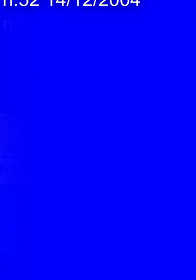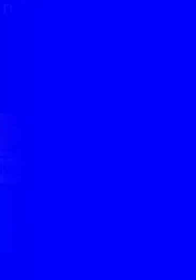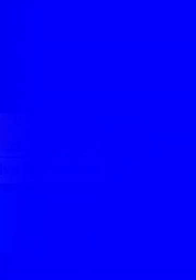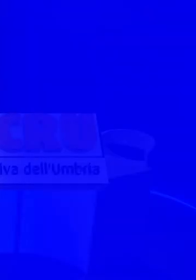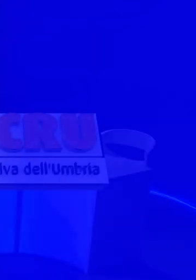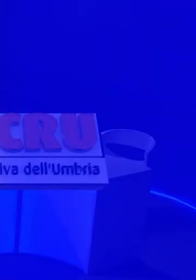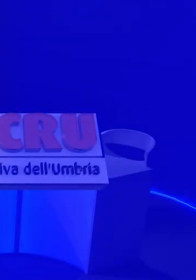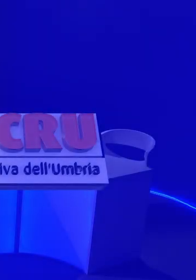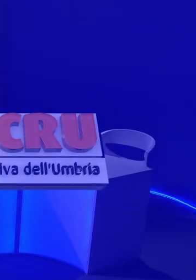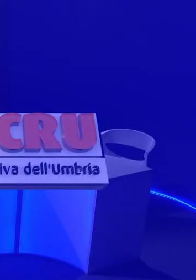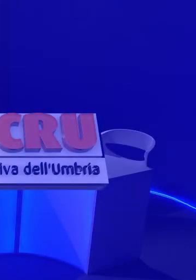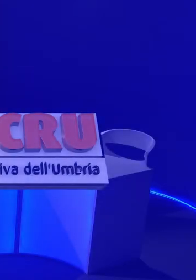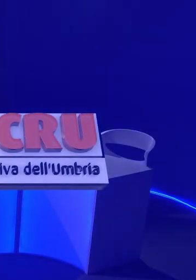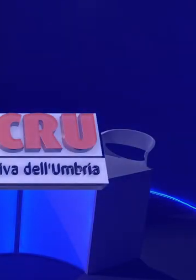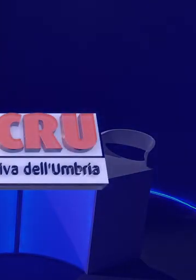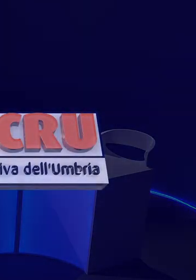grazie per